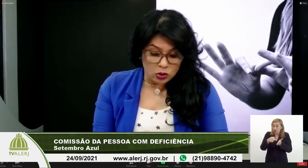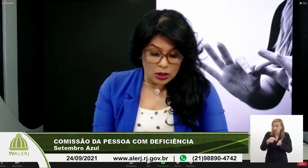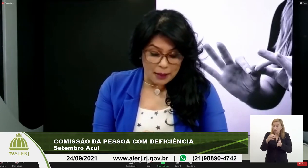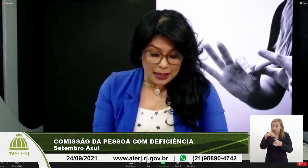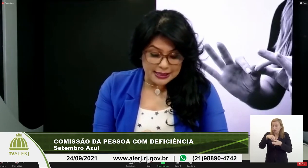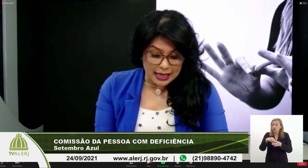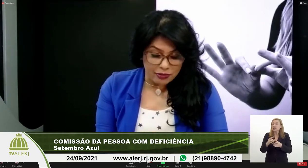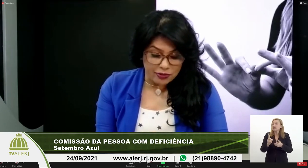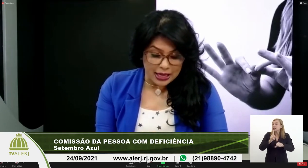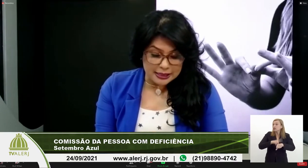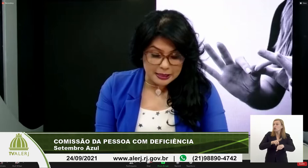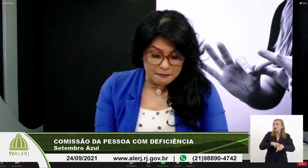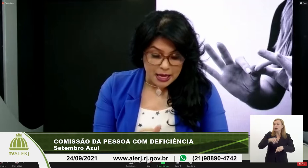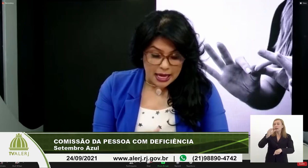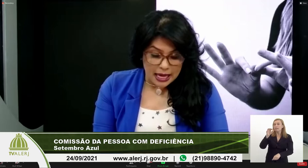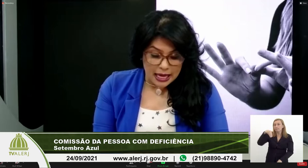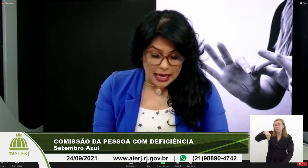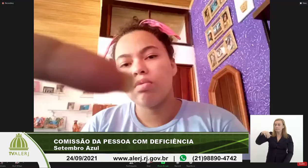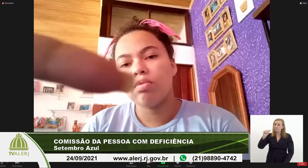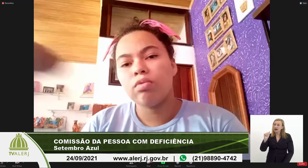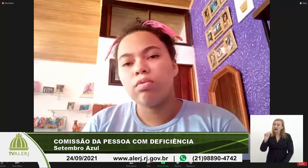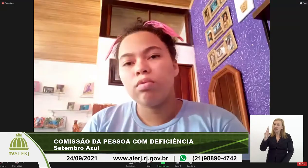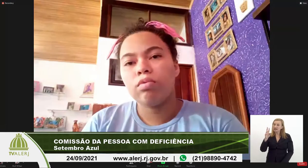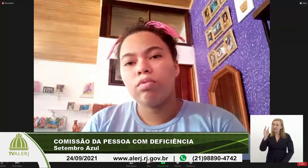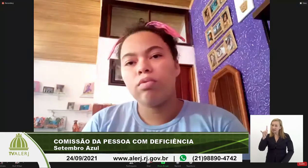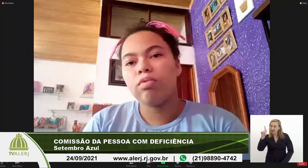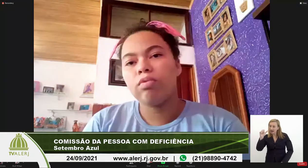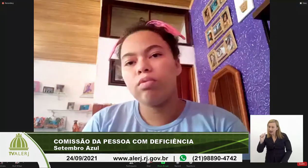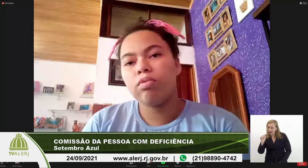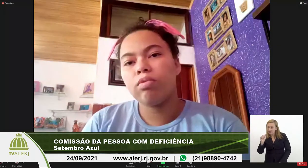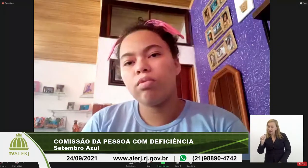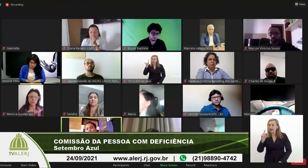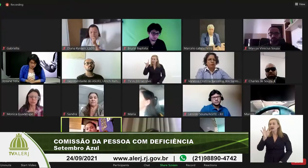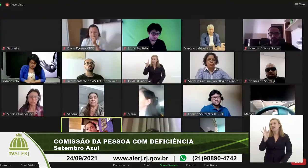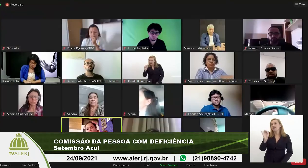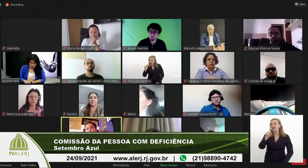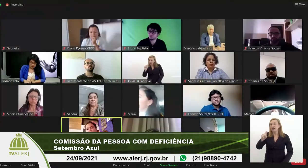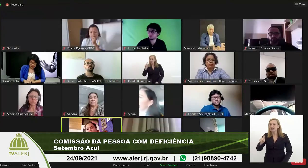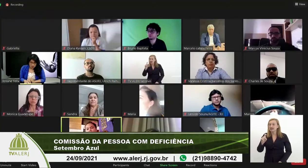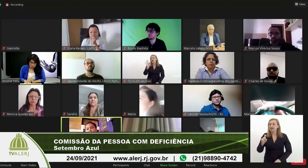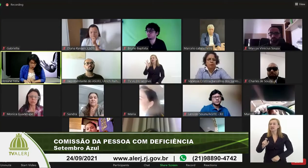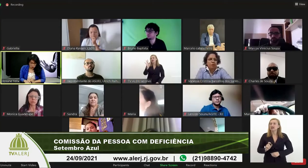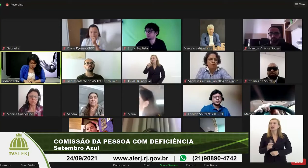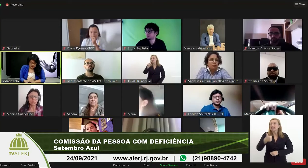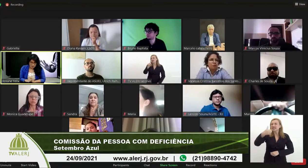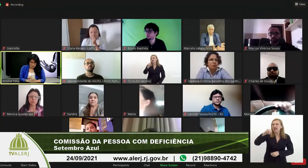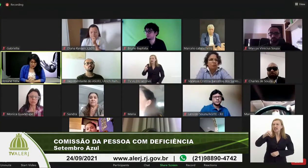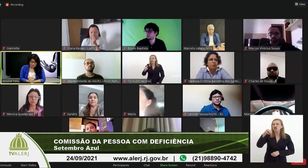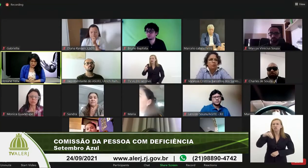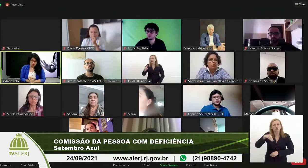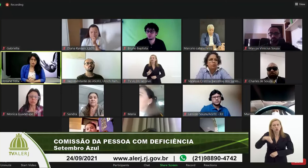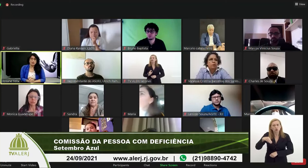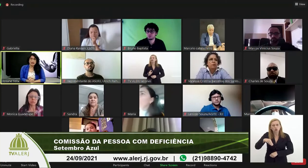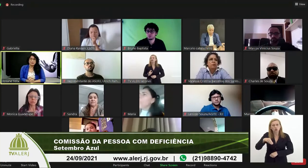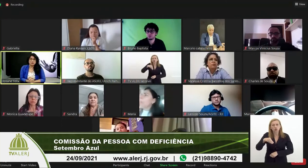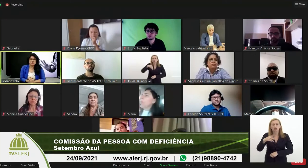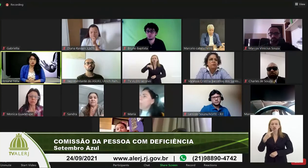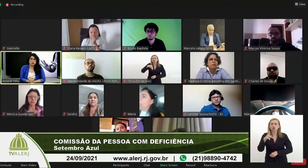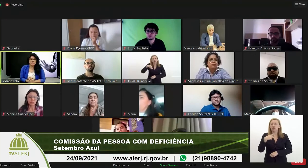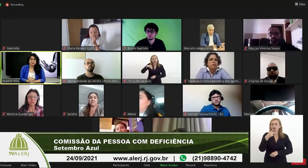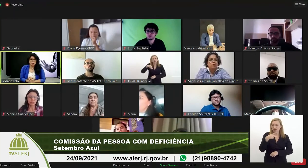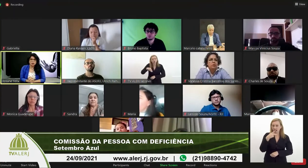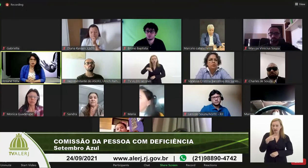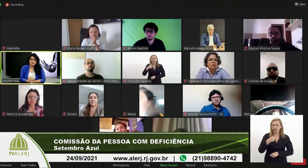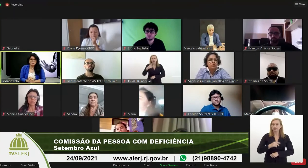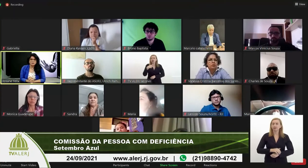nesse momento, a Marcele Félix, ela terá dez minutos, então, para a sua fala, para as suas